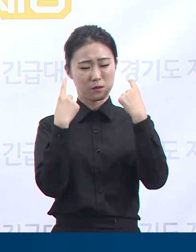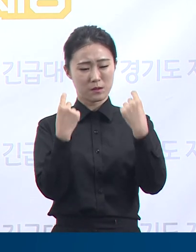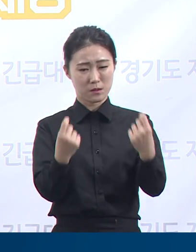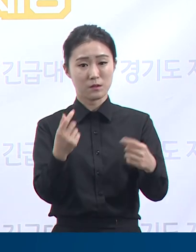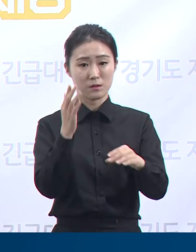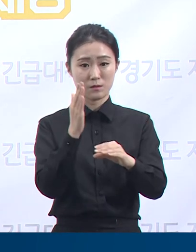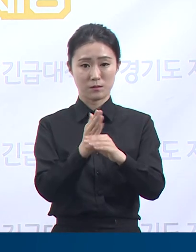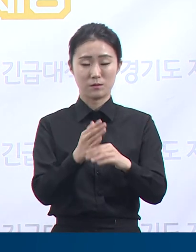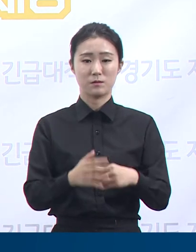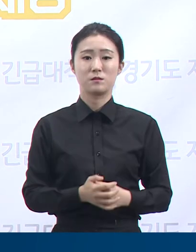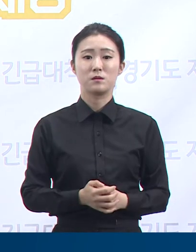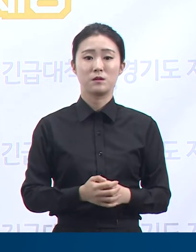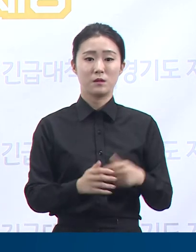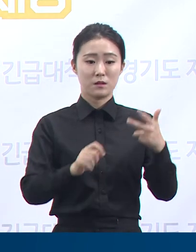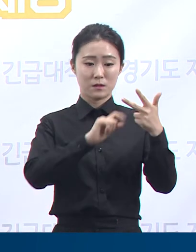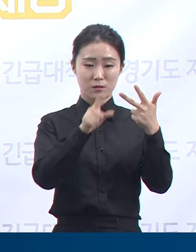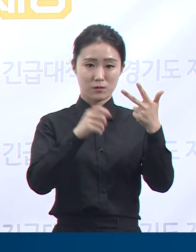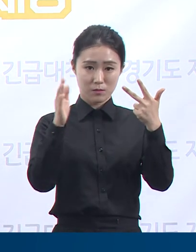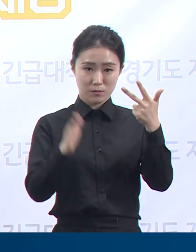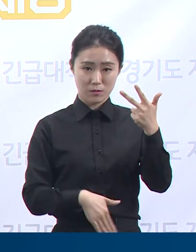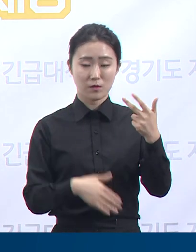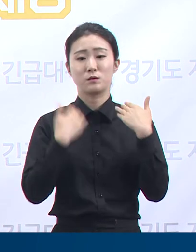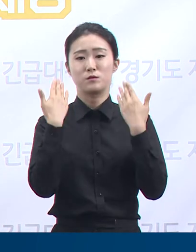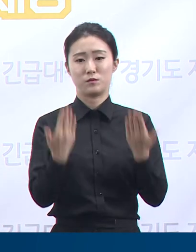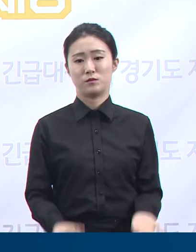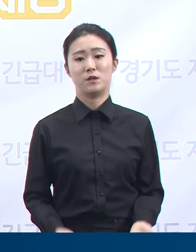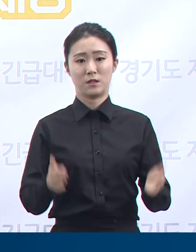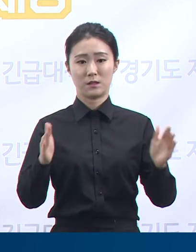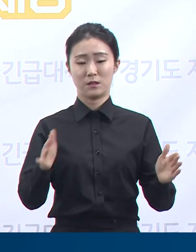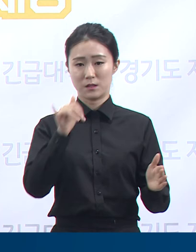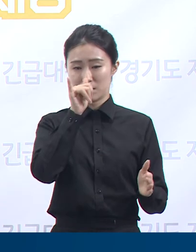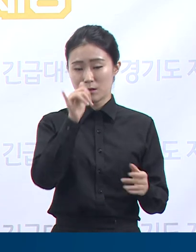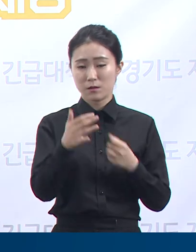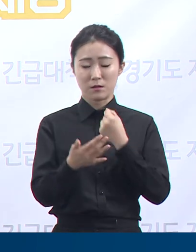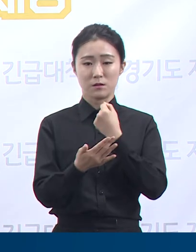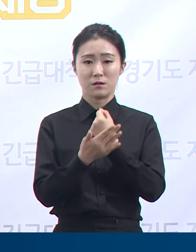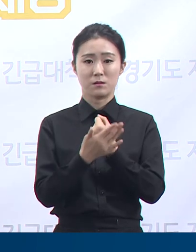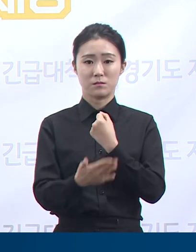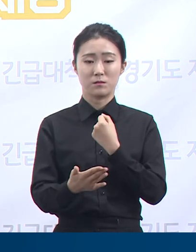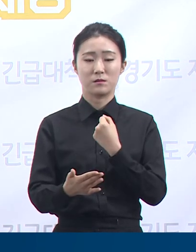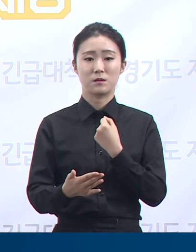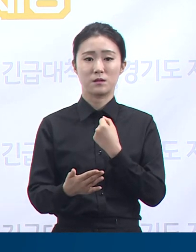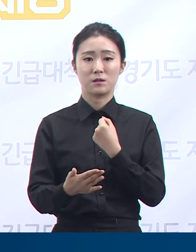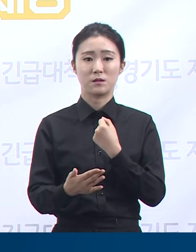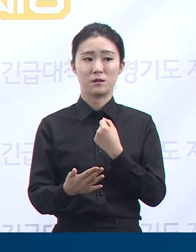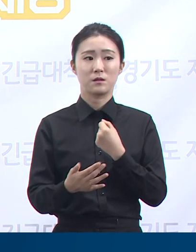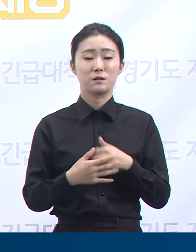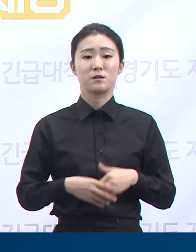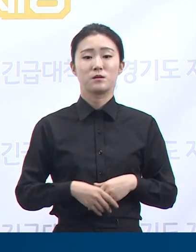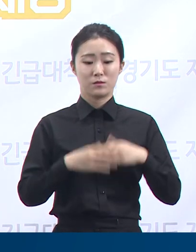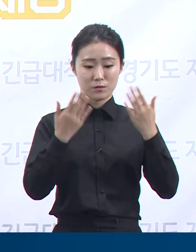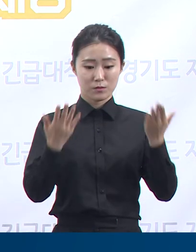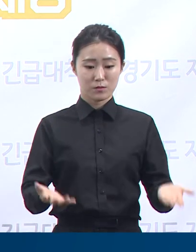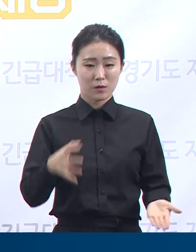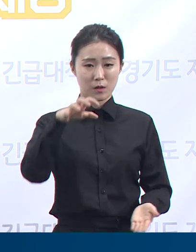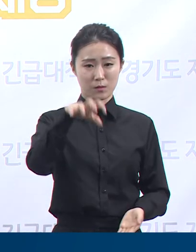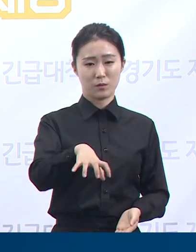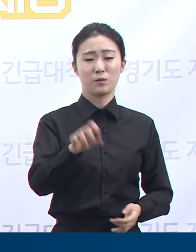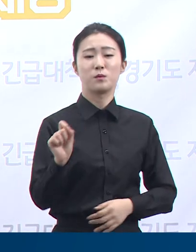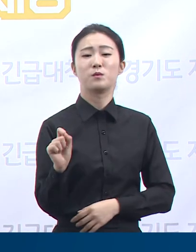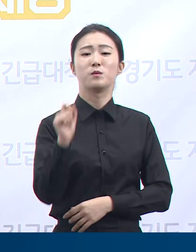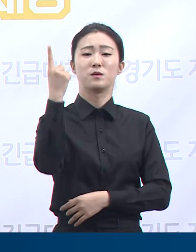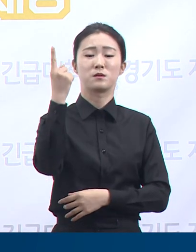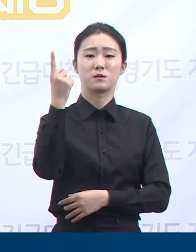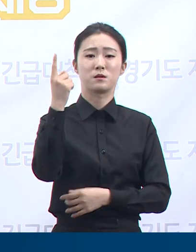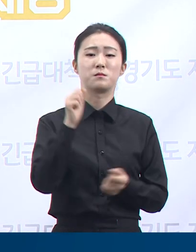본격적인 휴가철이 시작됨에 따라 현재 수도권에 집중된 감염이 휴가지 이동을 매개로 다른 지역으로 전파될 우려도